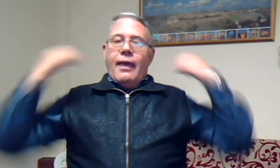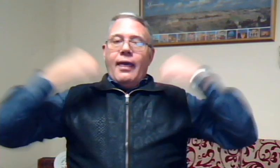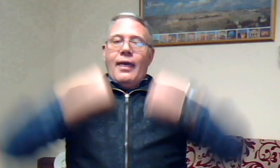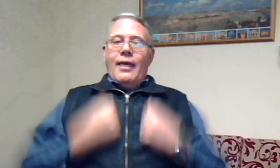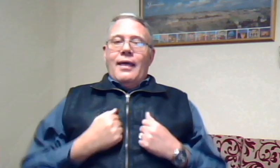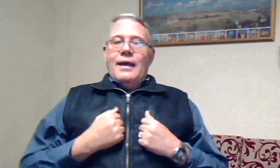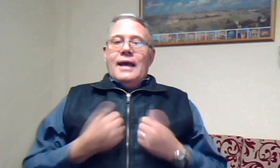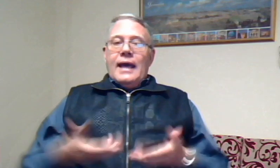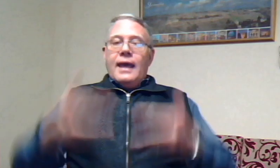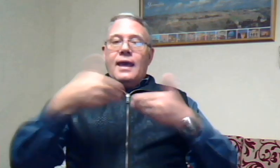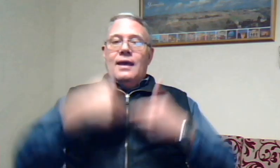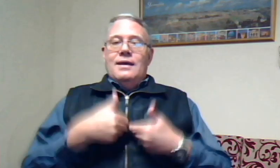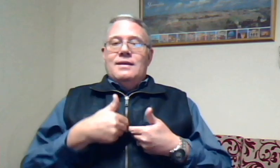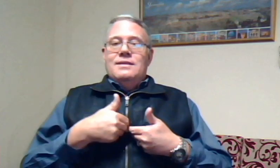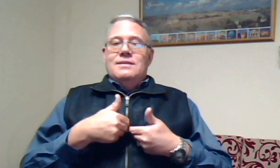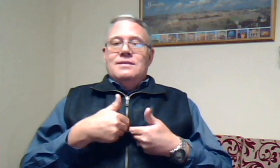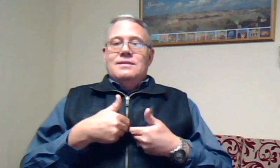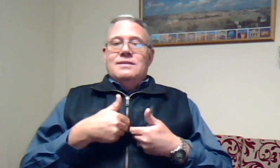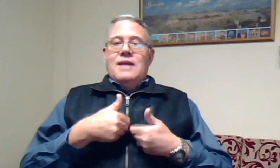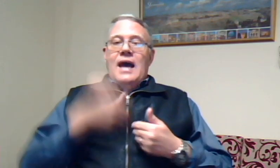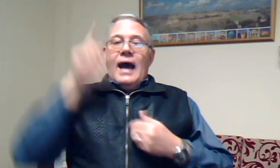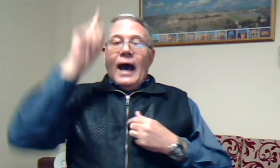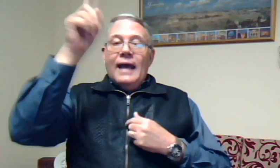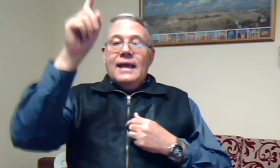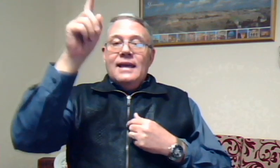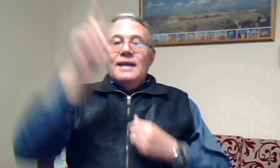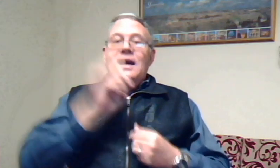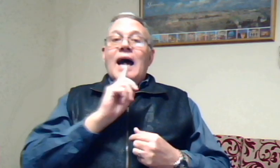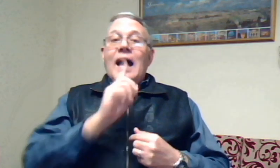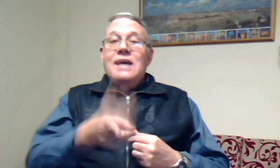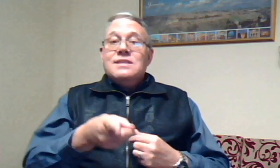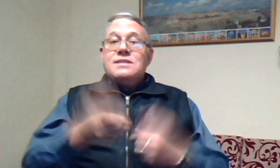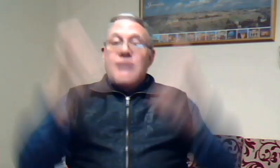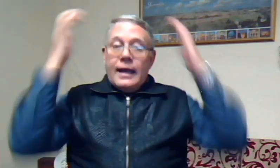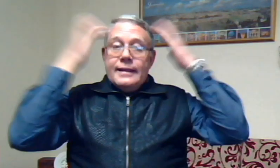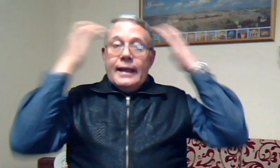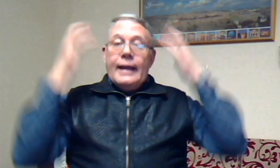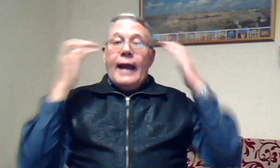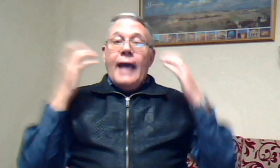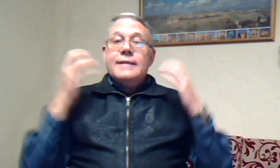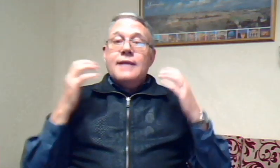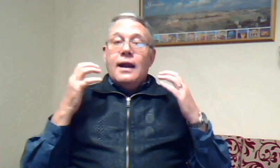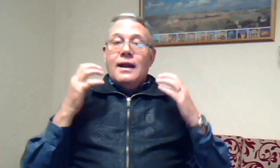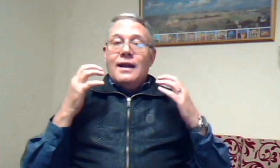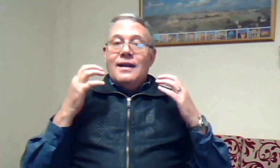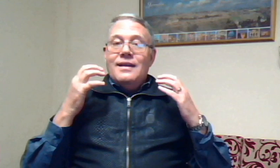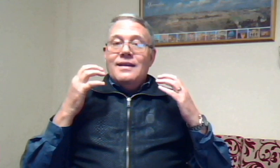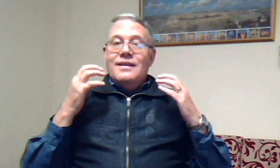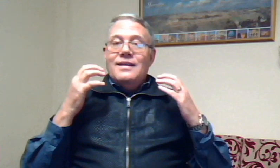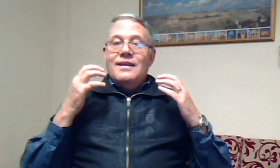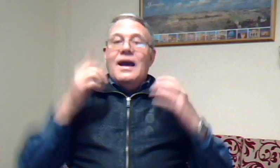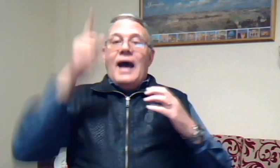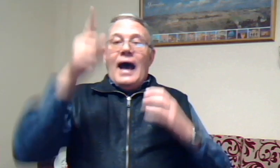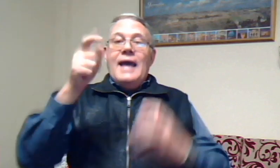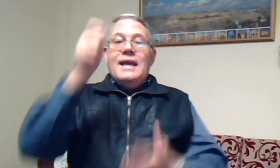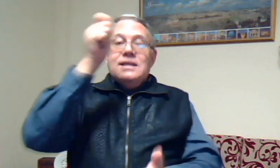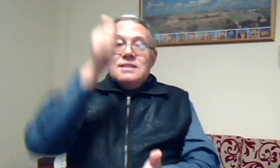gee hy is die rechter hy is die